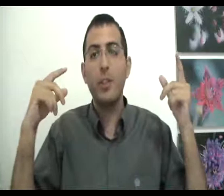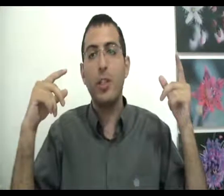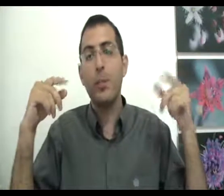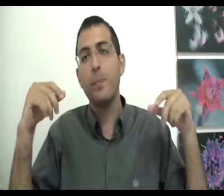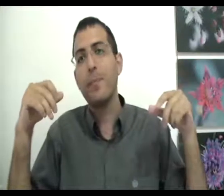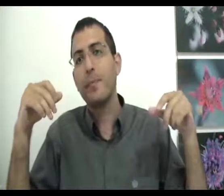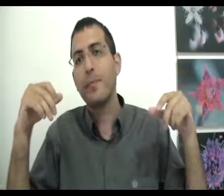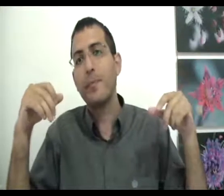שקרו